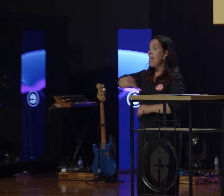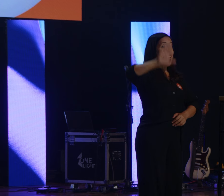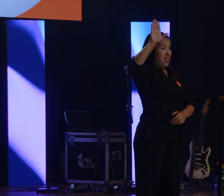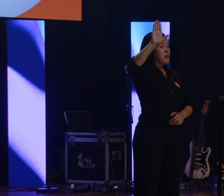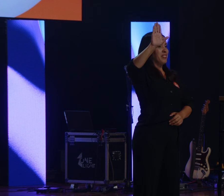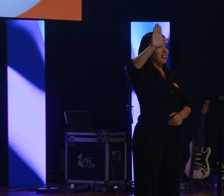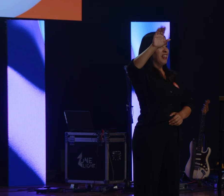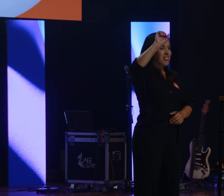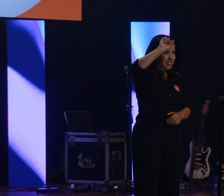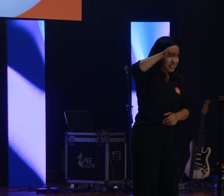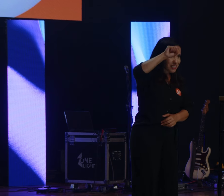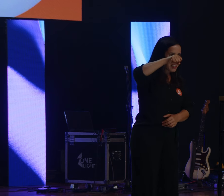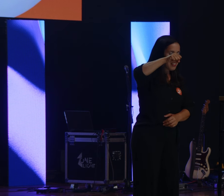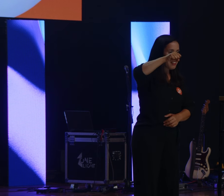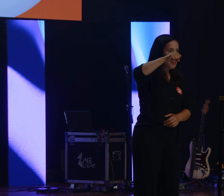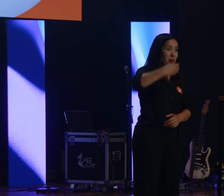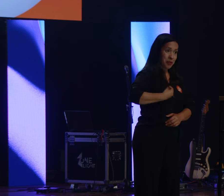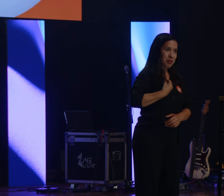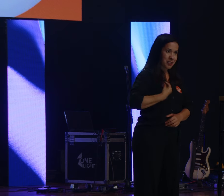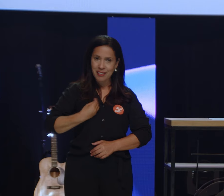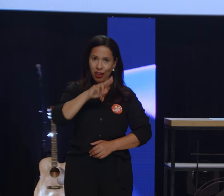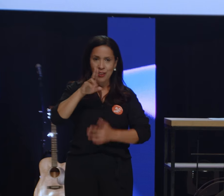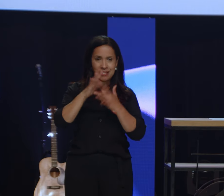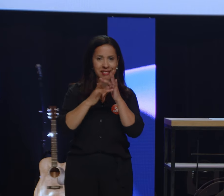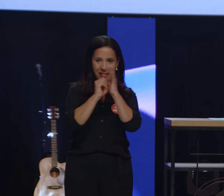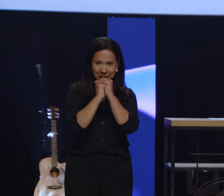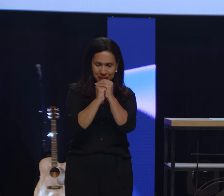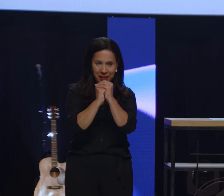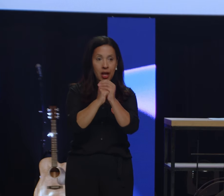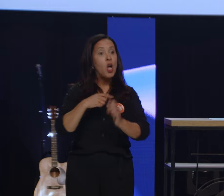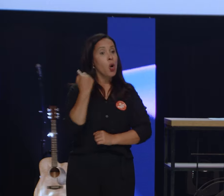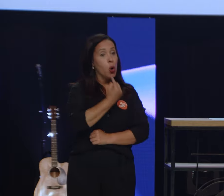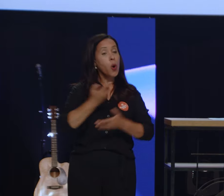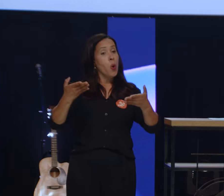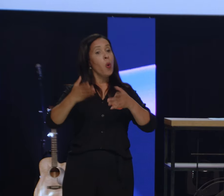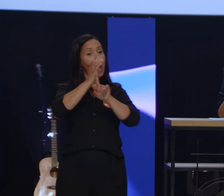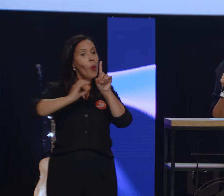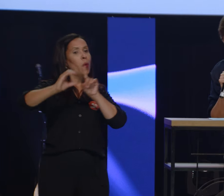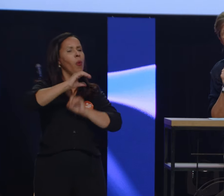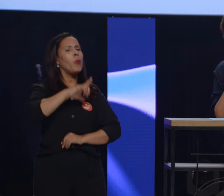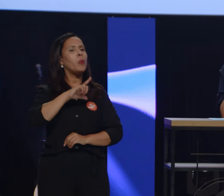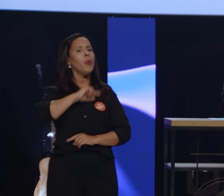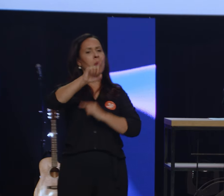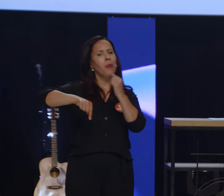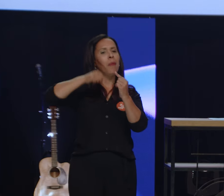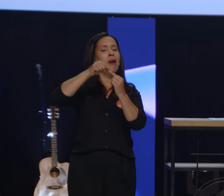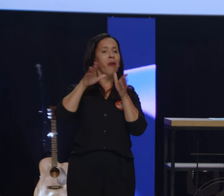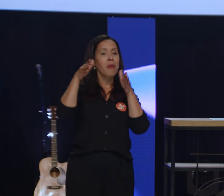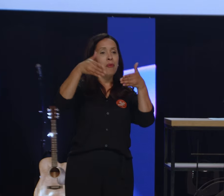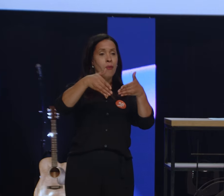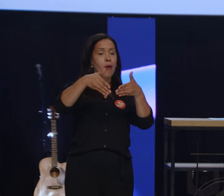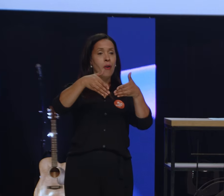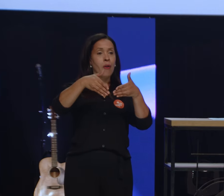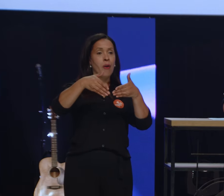dizer o seu sim, em nome de Jesus. Amém? Nós estamos nesse culto, então, com alguns objetivos específicos. O primeiro